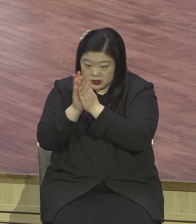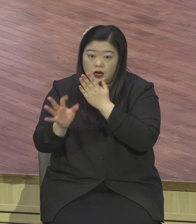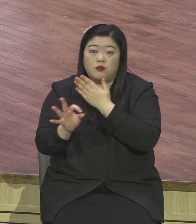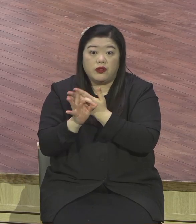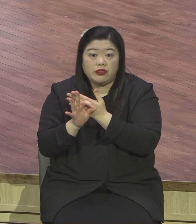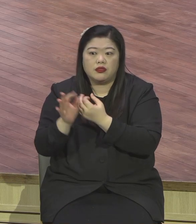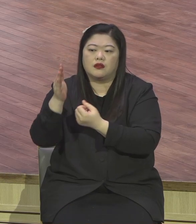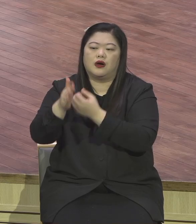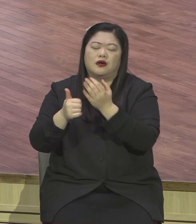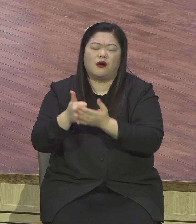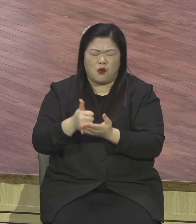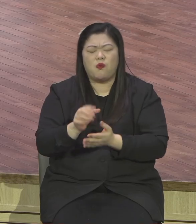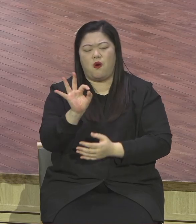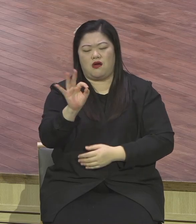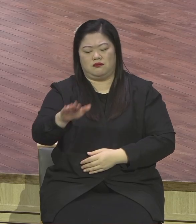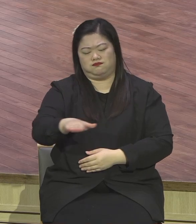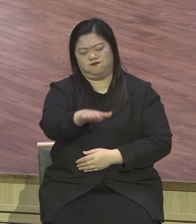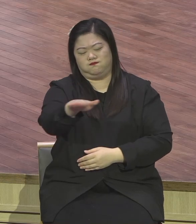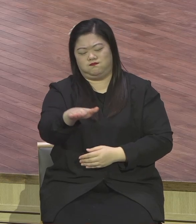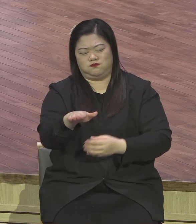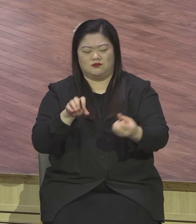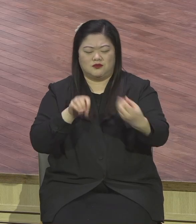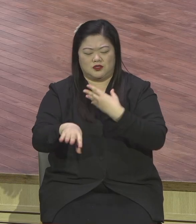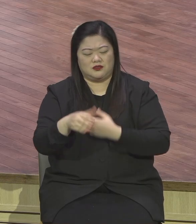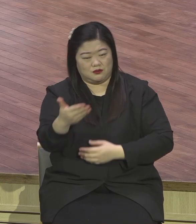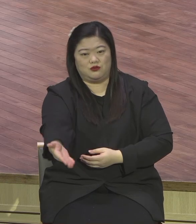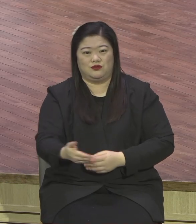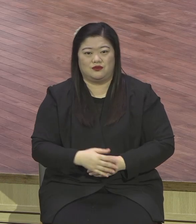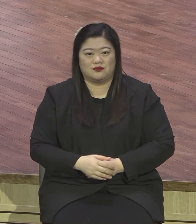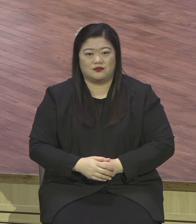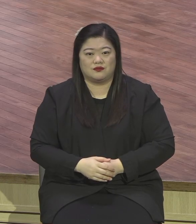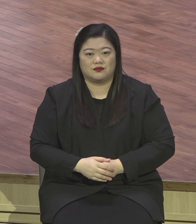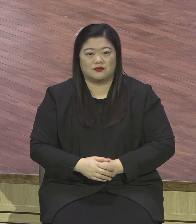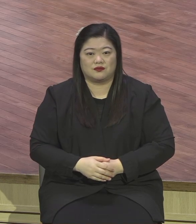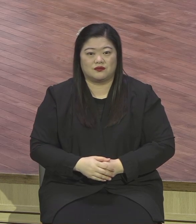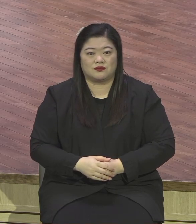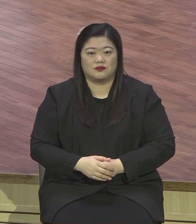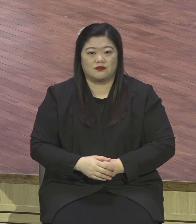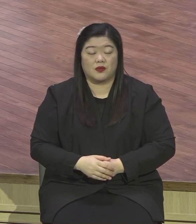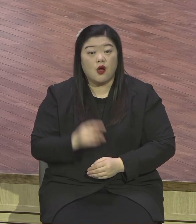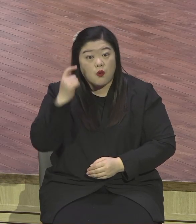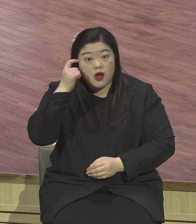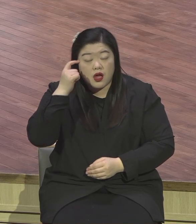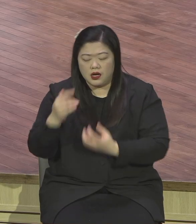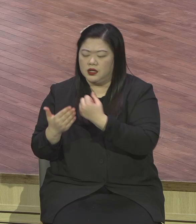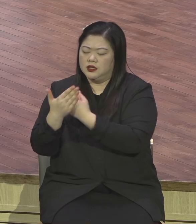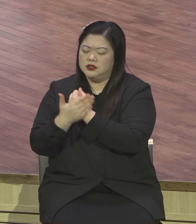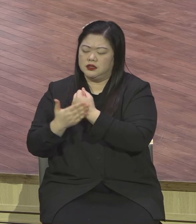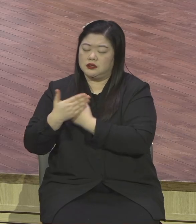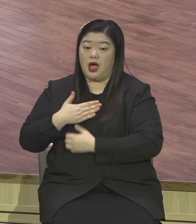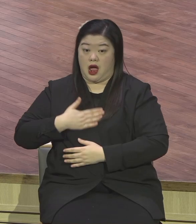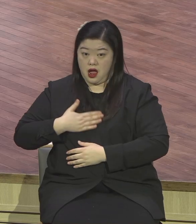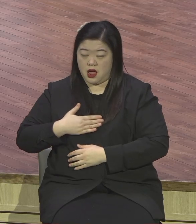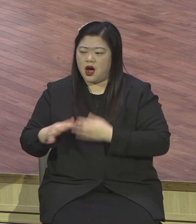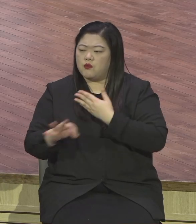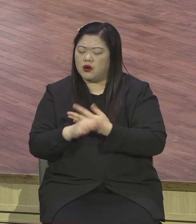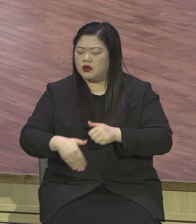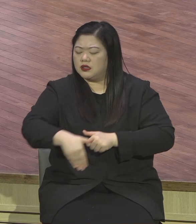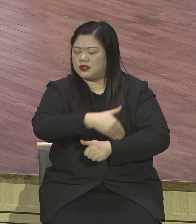어려움 왔다. 아 기도하라고 하나님은 말씀하시는구나. 얼음이 왔다 하면 기도해야 하면 그걸 통해서 하나님의 한 명을 설여주겠다는